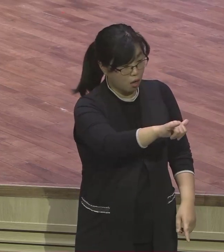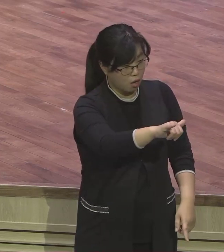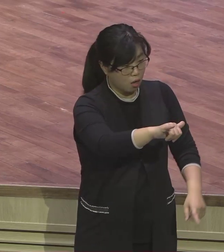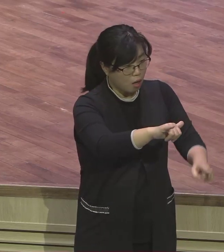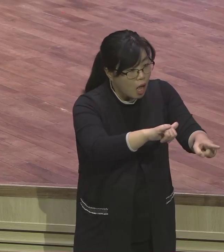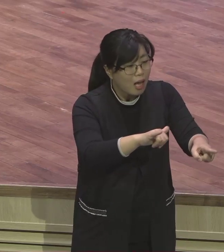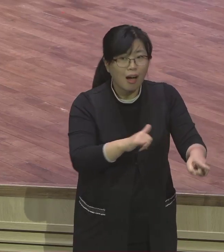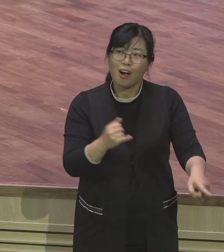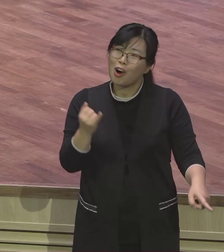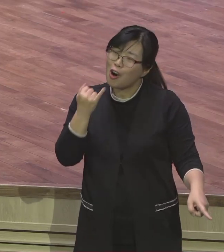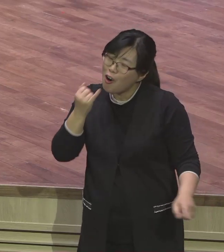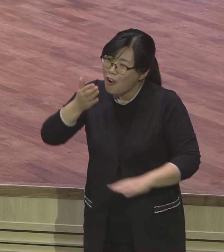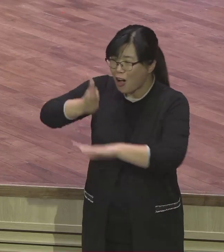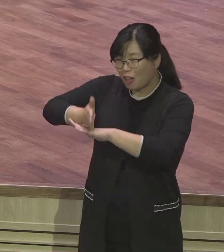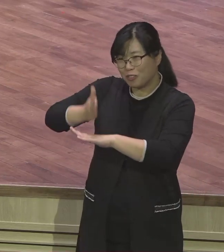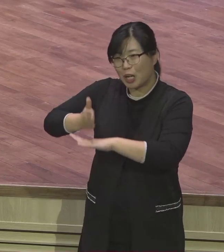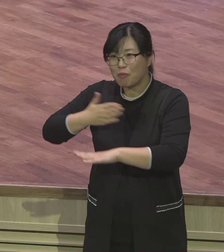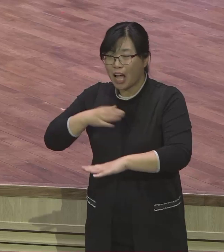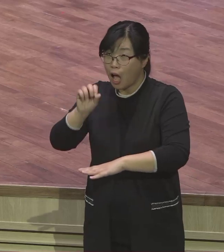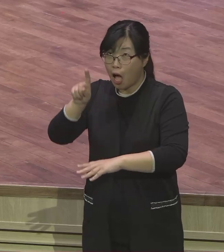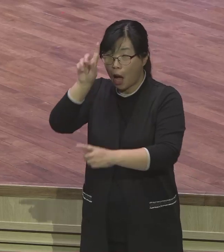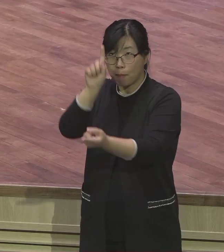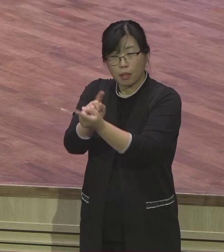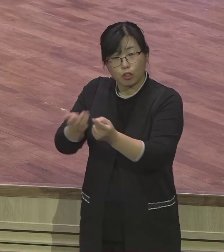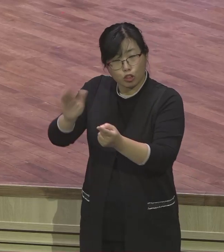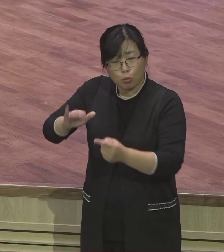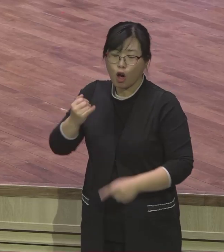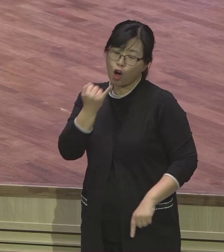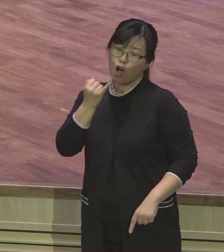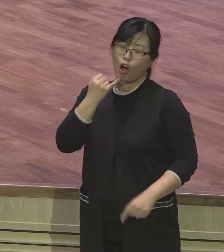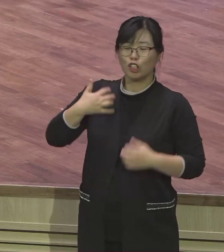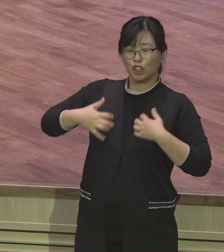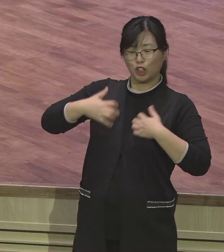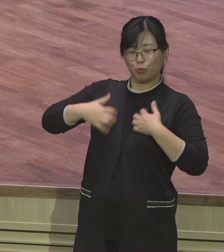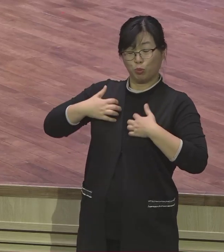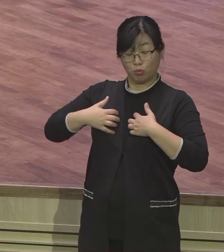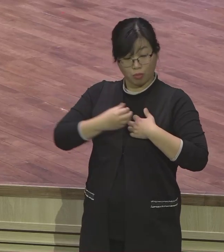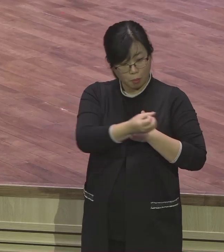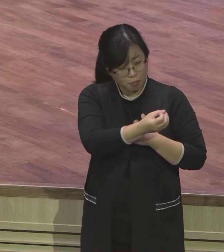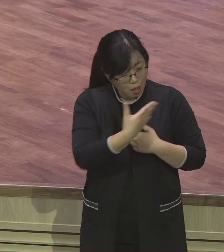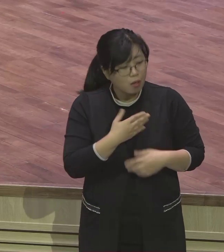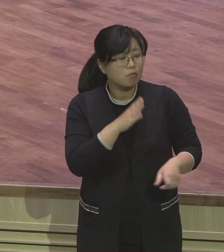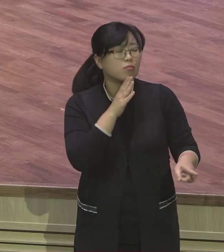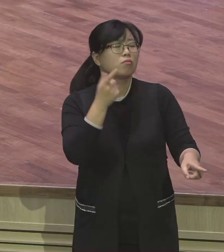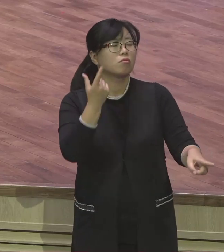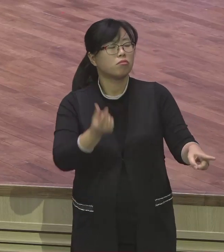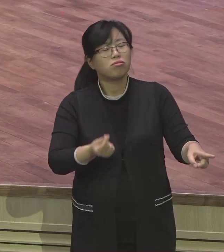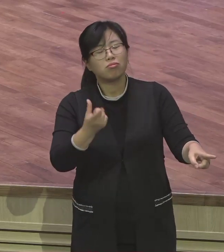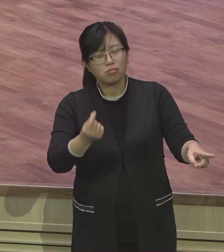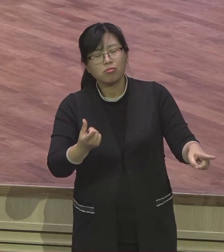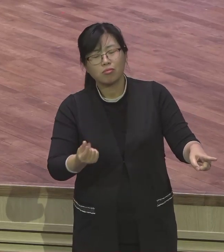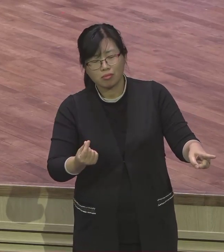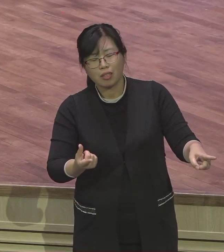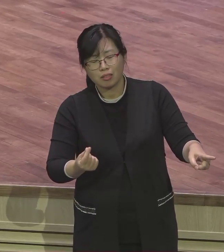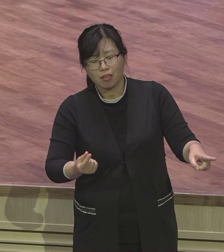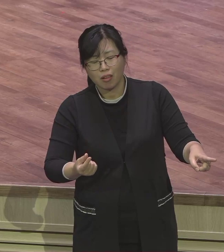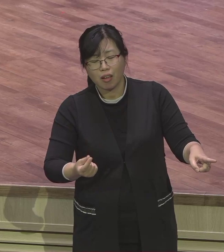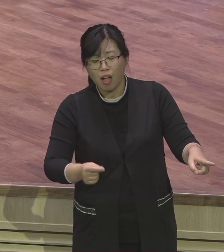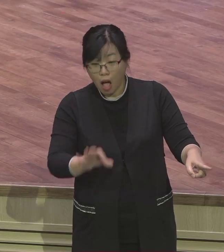여러 가지 얼음 동에 이 땅에 오래 살아가지만은 모든 게 다 은약의 흐름 속에 있음을 믿으시기 바랍니다 나를 통해 은약의